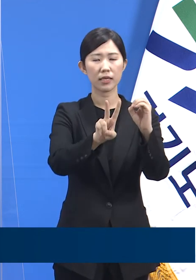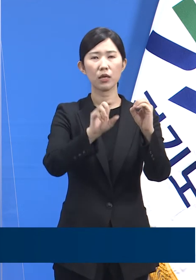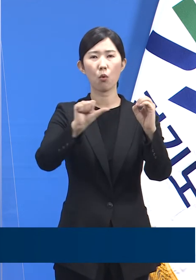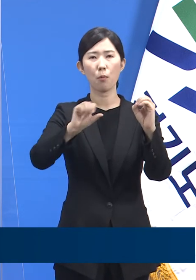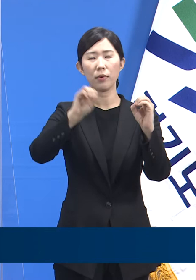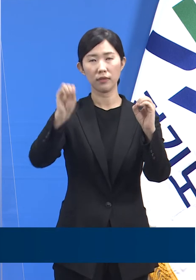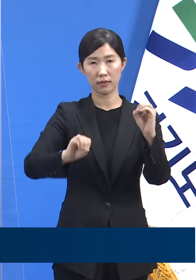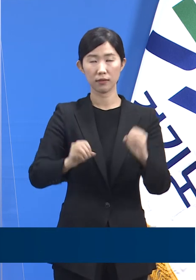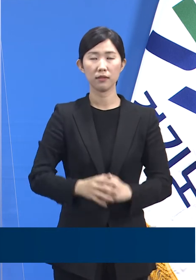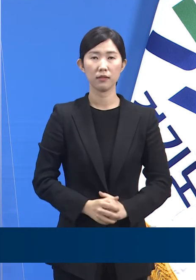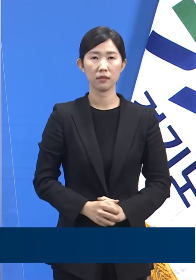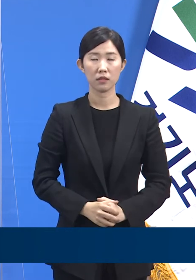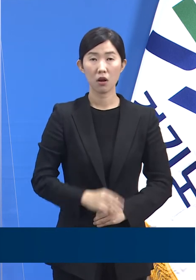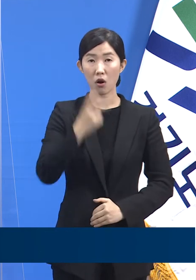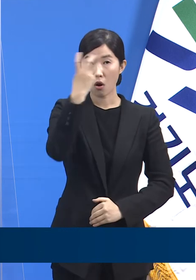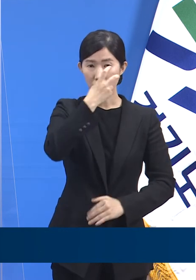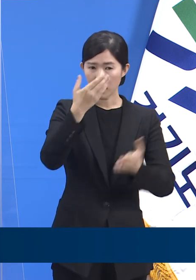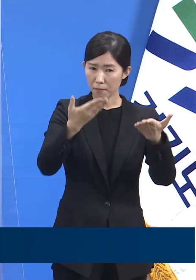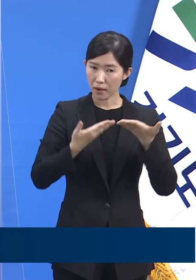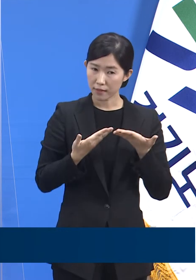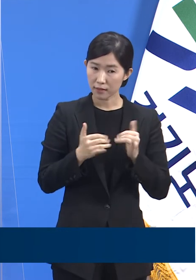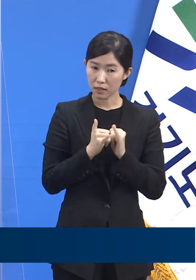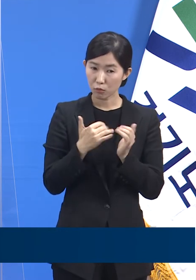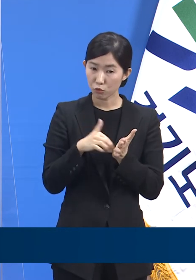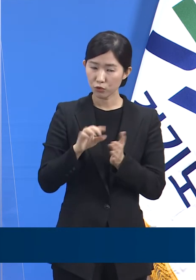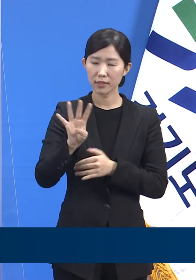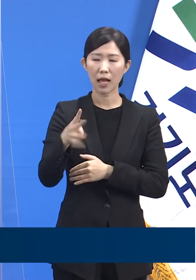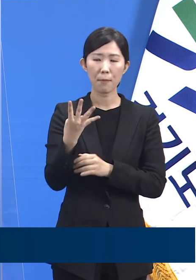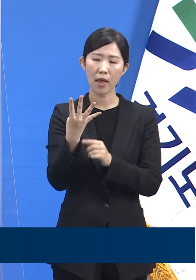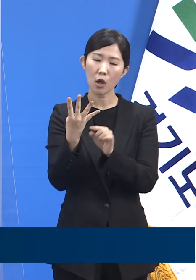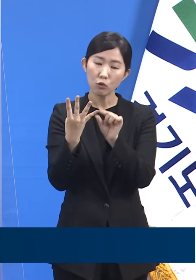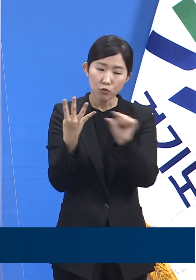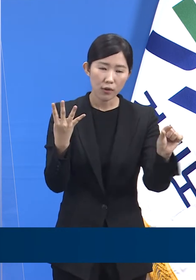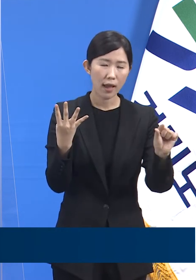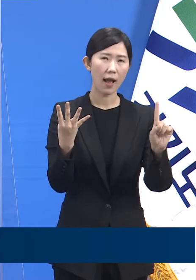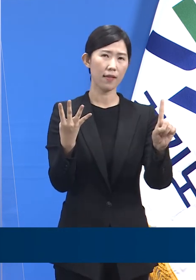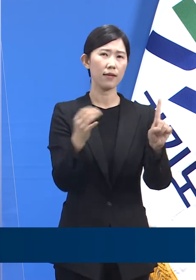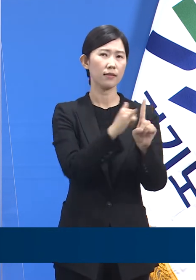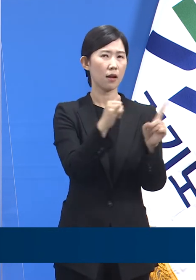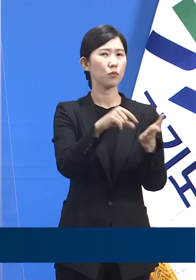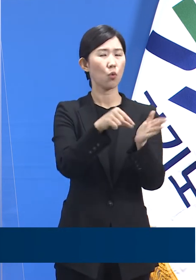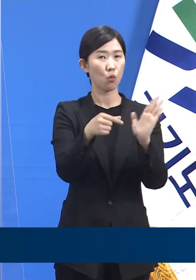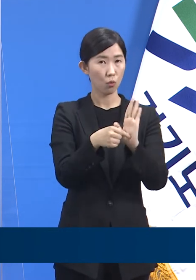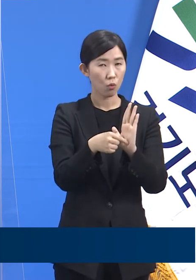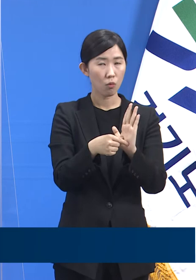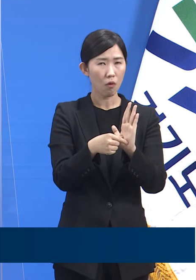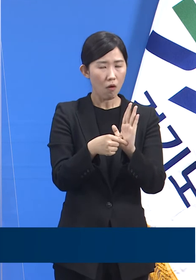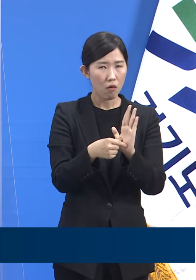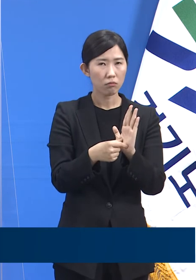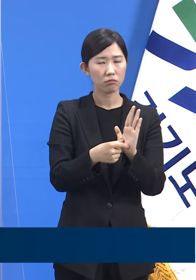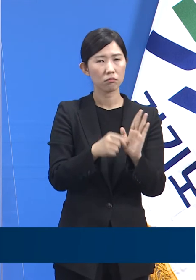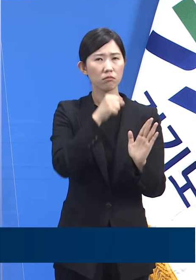검사를 받은 400명 중 1명에서 진단될 정도로 높은 양성률 결과였습니다.